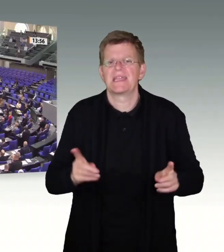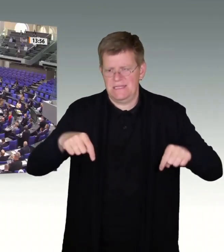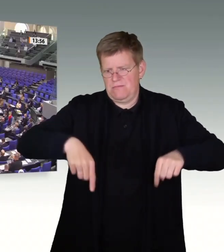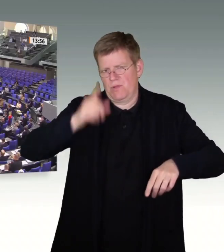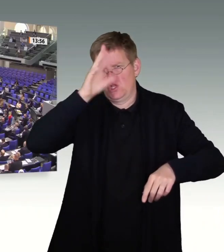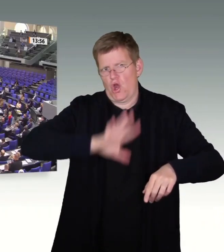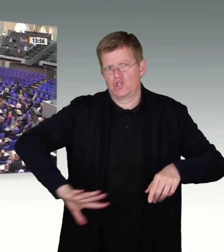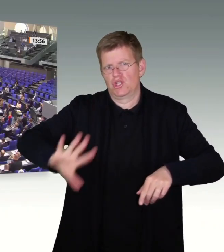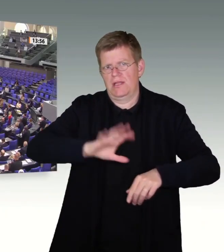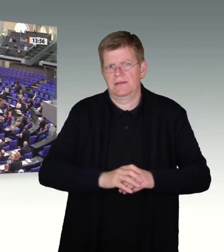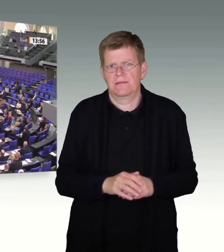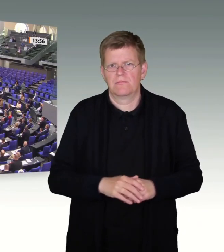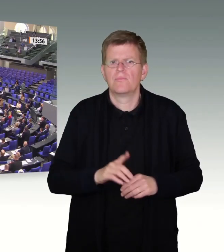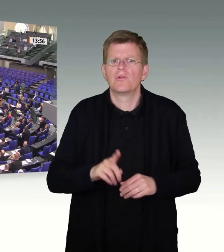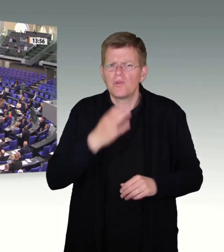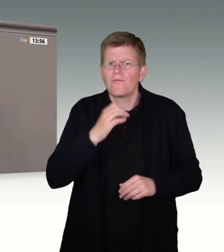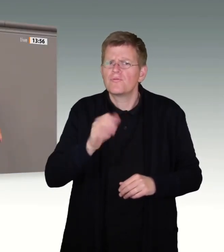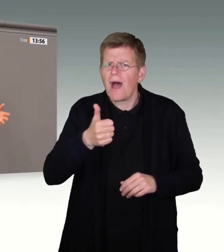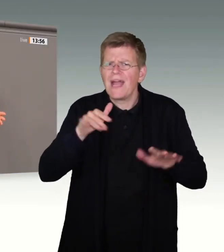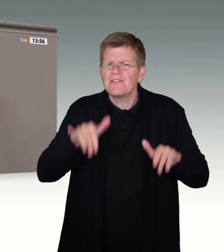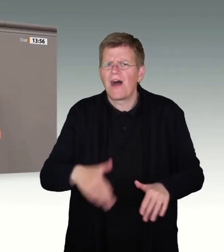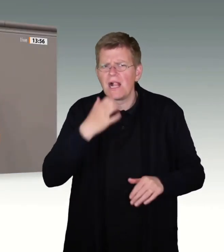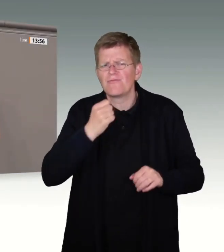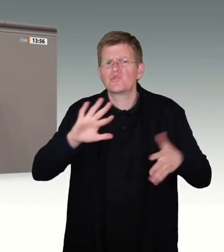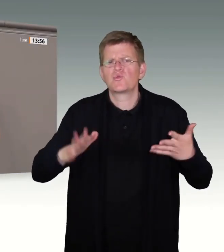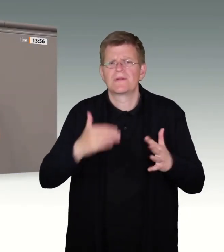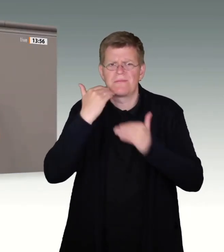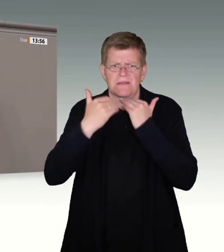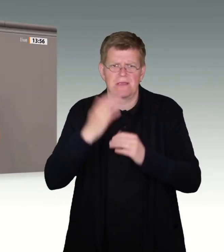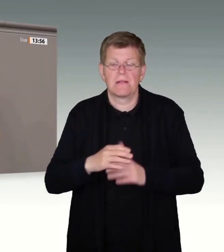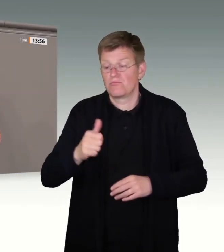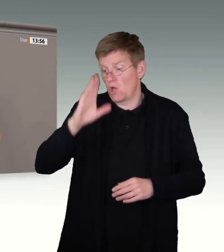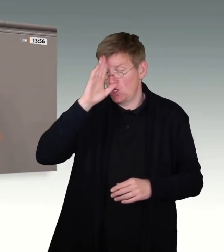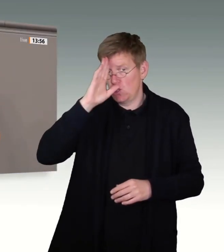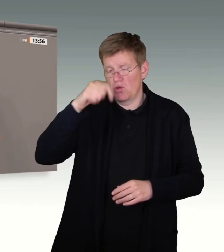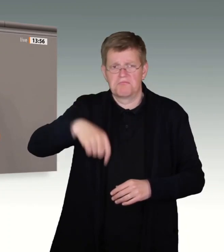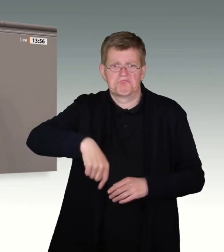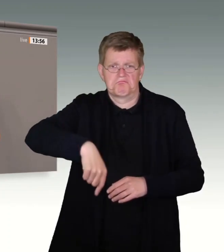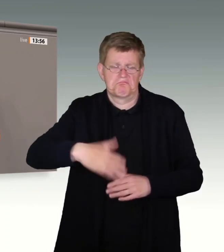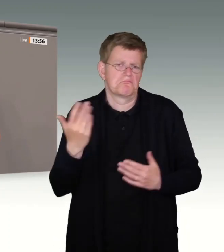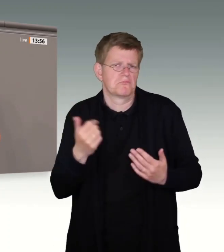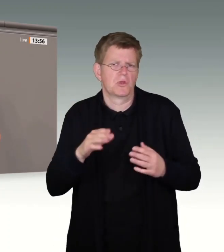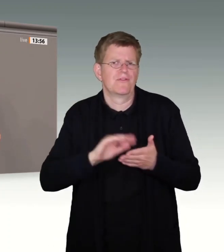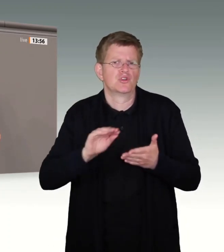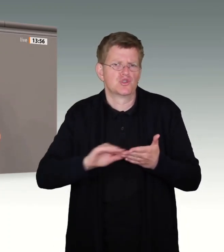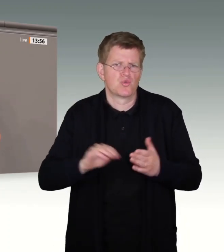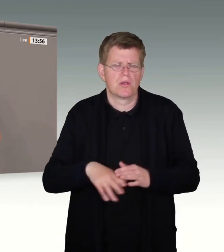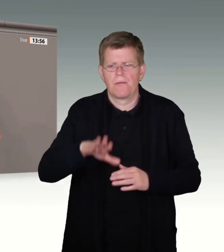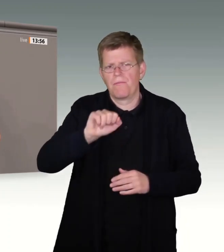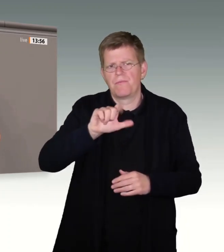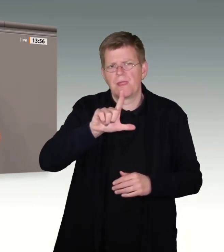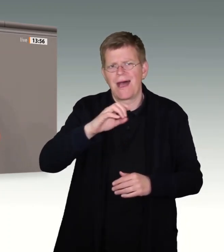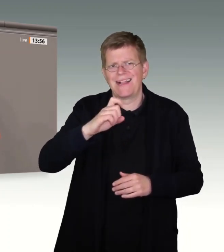Von einem dieser Fälle möchte ich hier kurz berichten. Ein Junge, der hier zur Schule gegangen ist, nennen wir ihn Alexander. Er hieß zwar